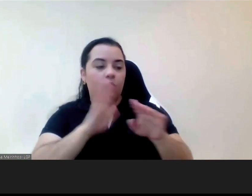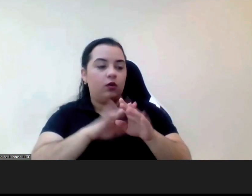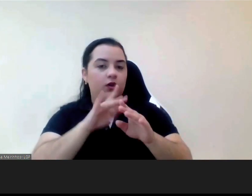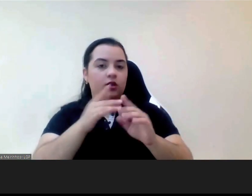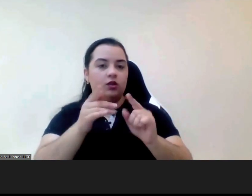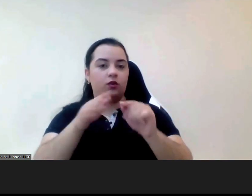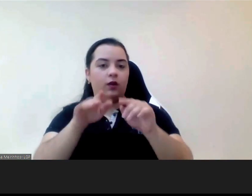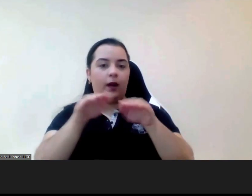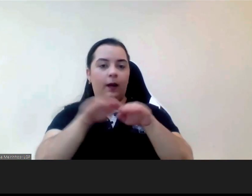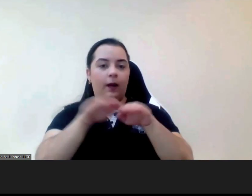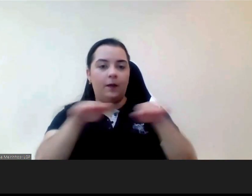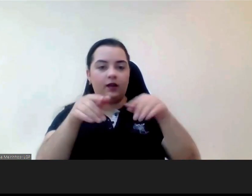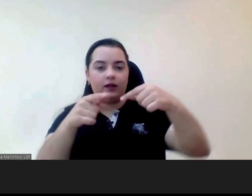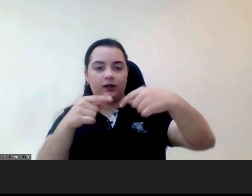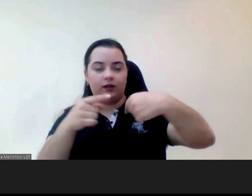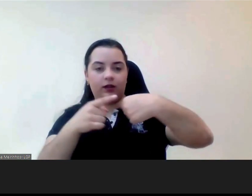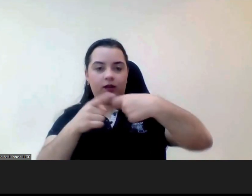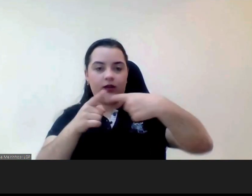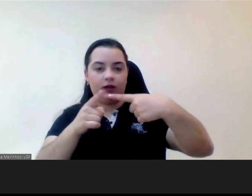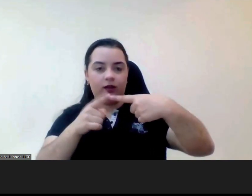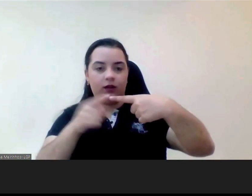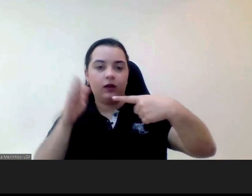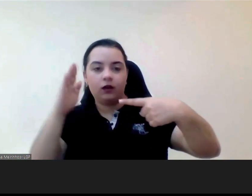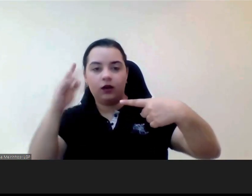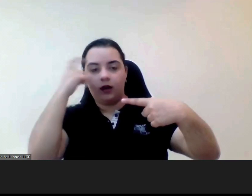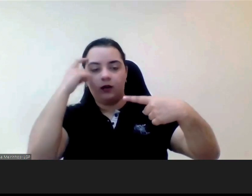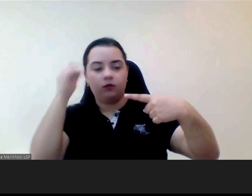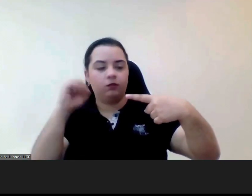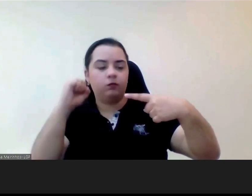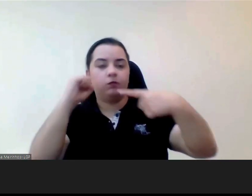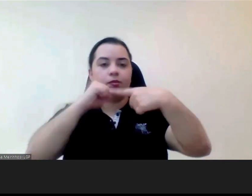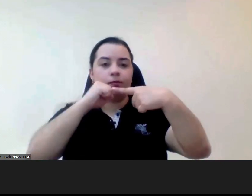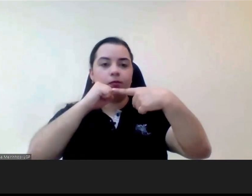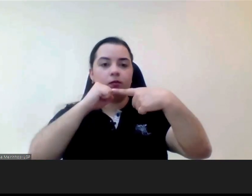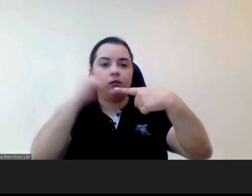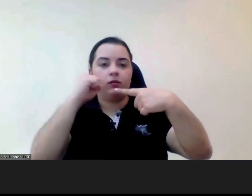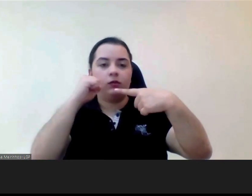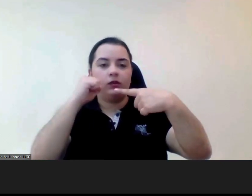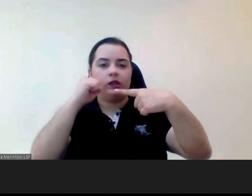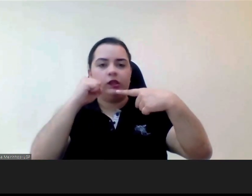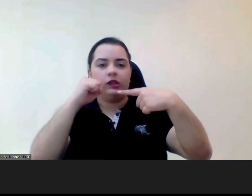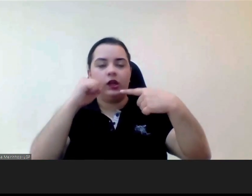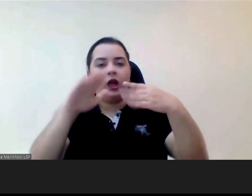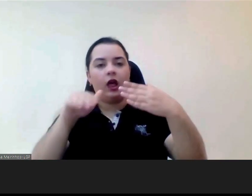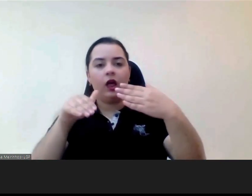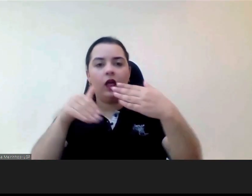com problemas visuais eu estava a falar da educação e